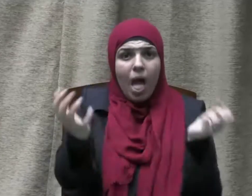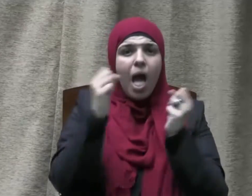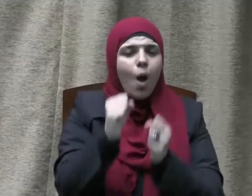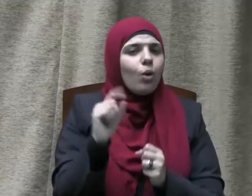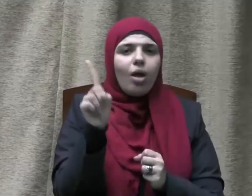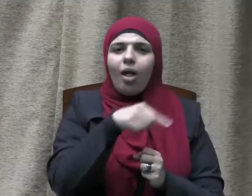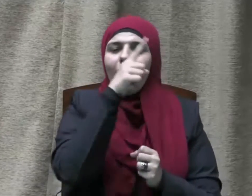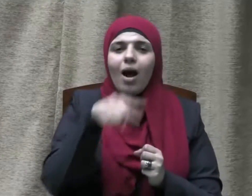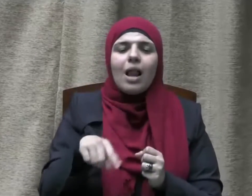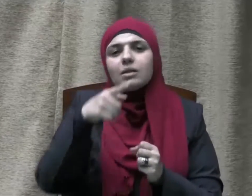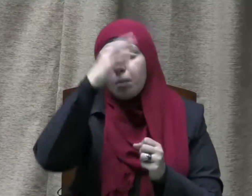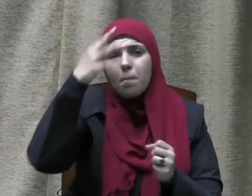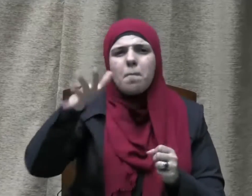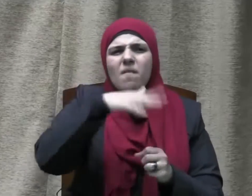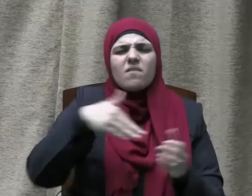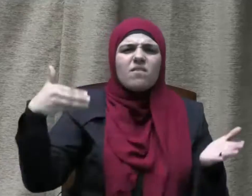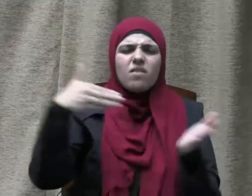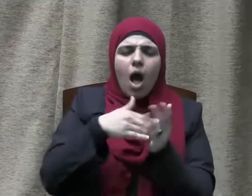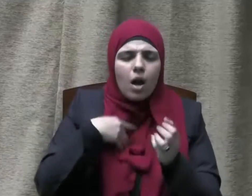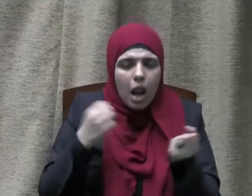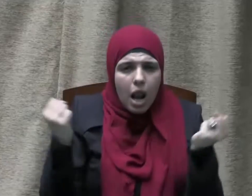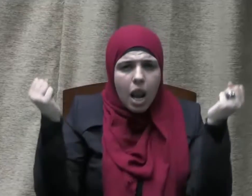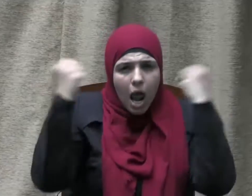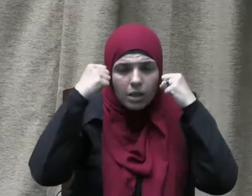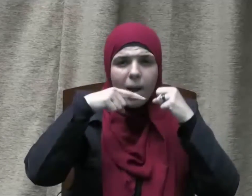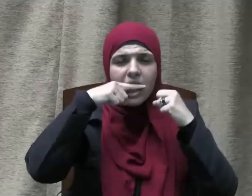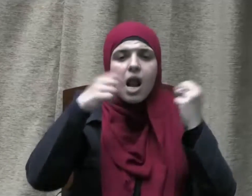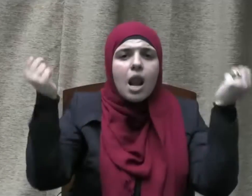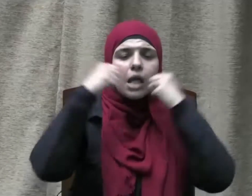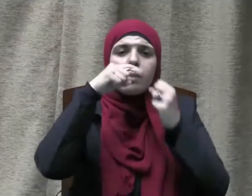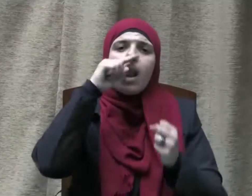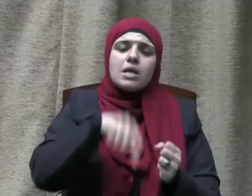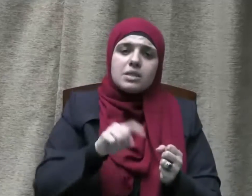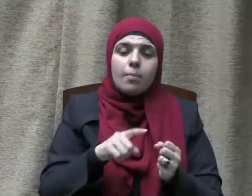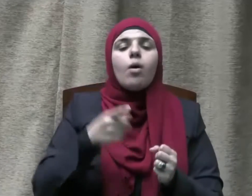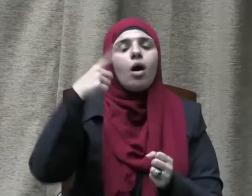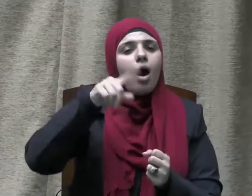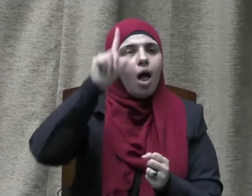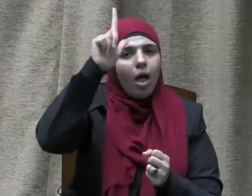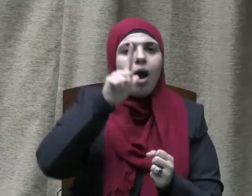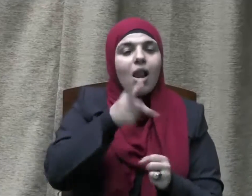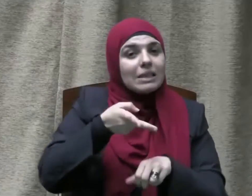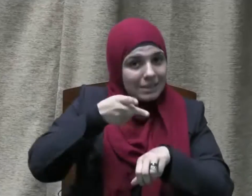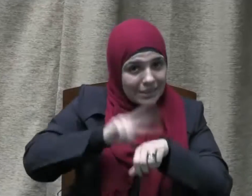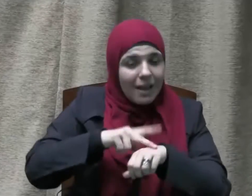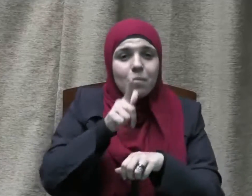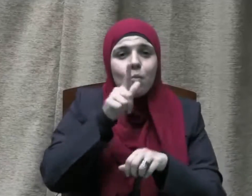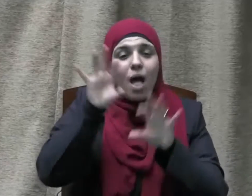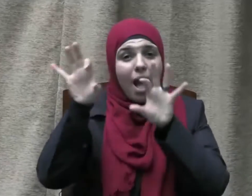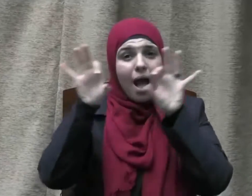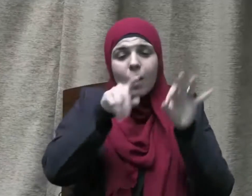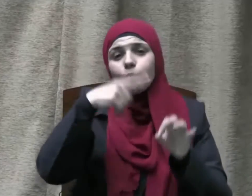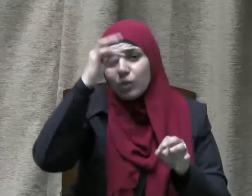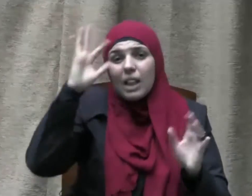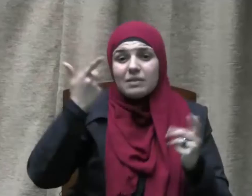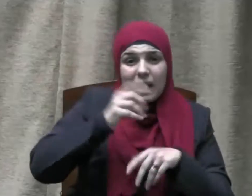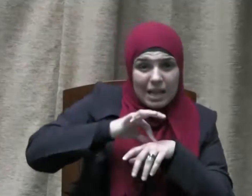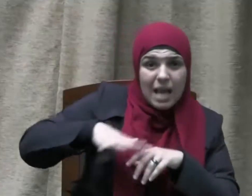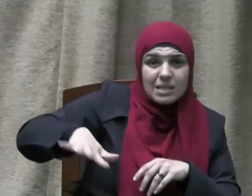البسط فتقعد ملوما محسورا ويقول سبحانه والذين إذا أنفقوا